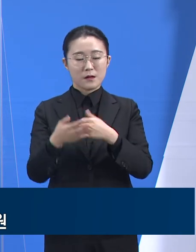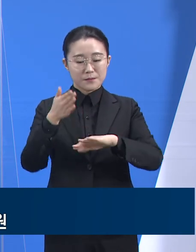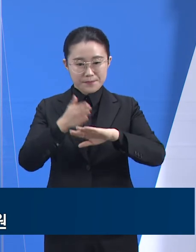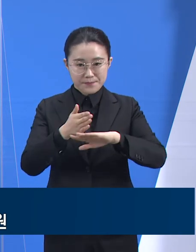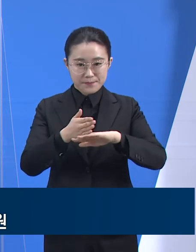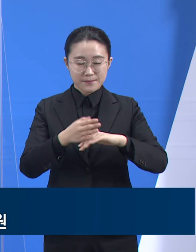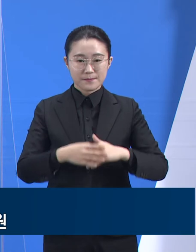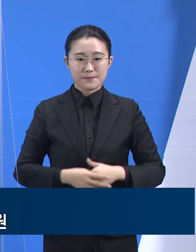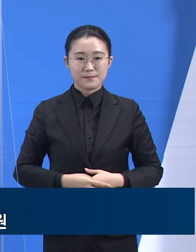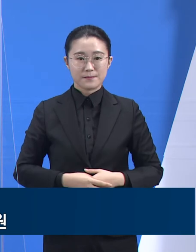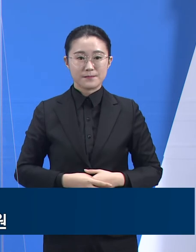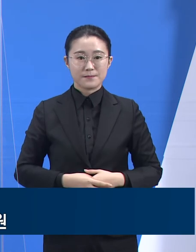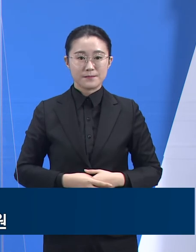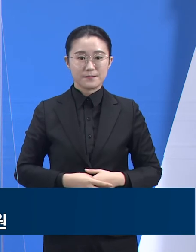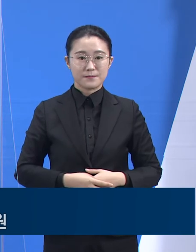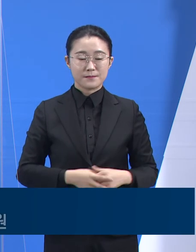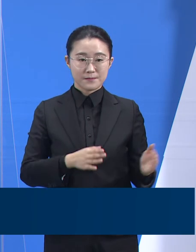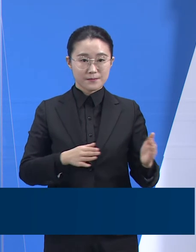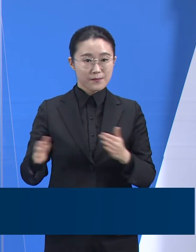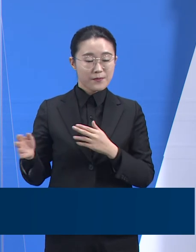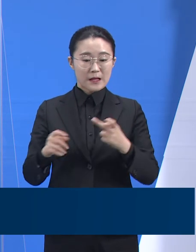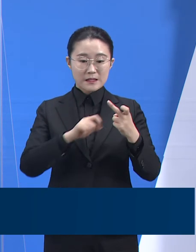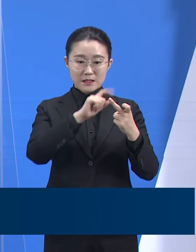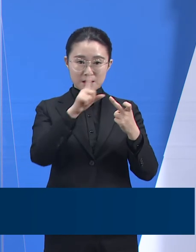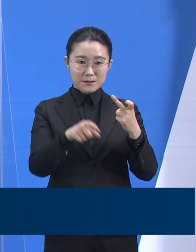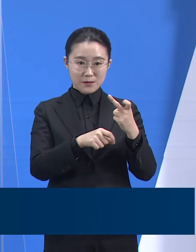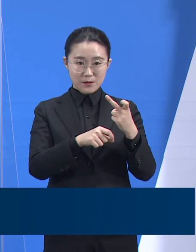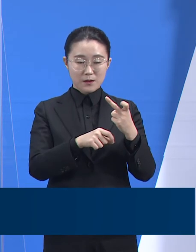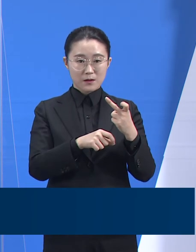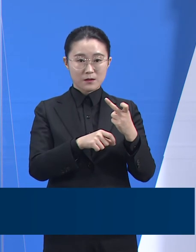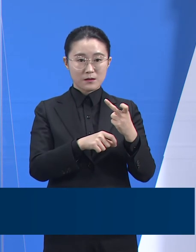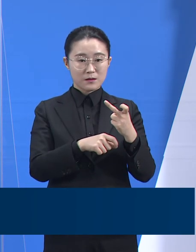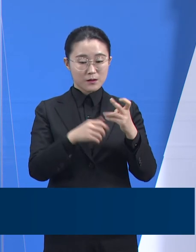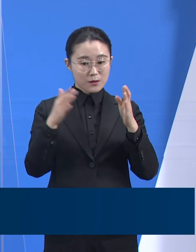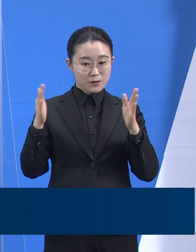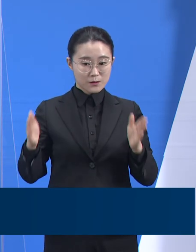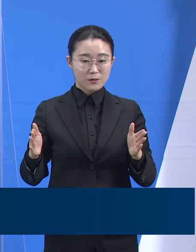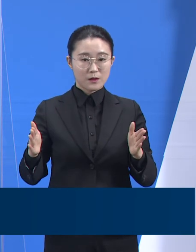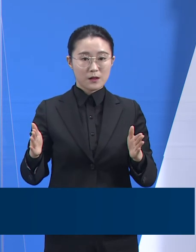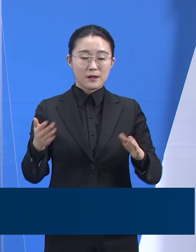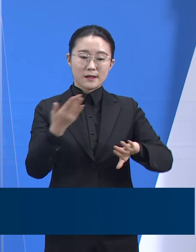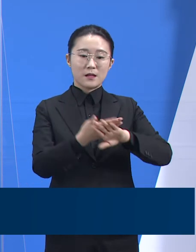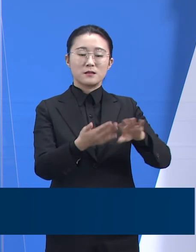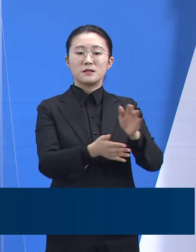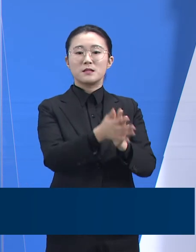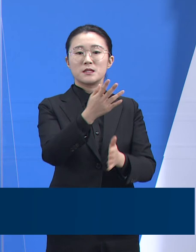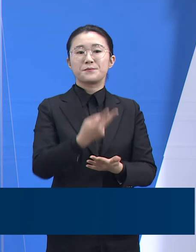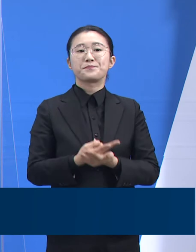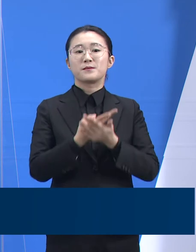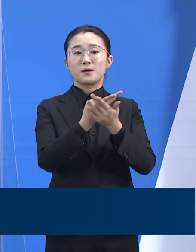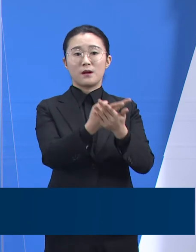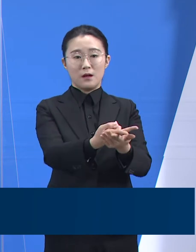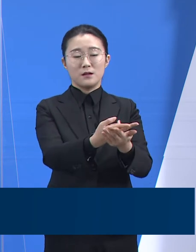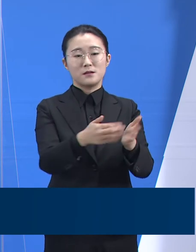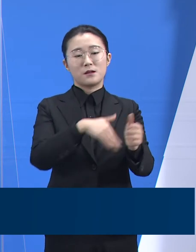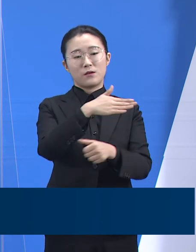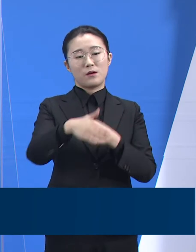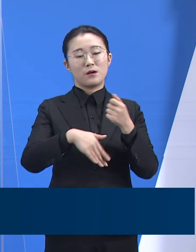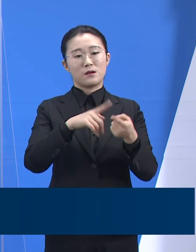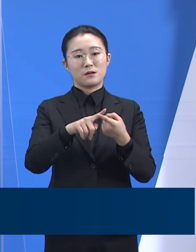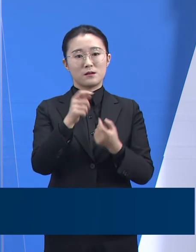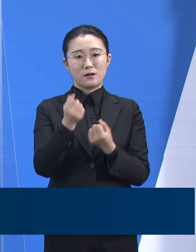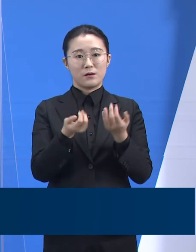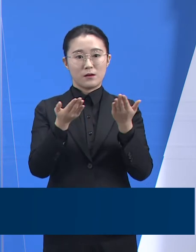다음은 12월 동안 타시도 의료기관으로 이송된 도내 현황에 대해서 말씀드립니다. 경기도는